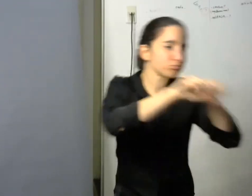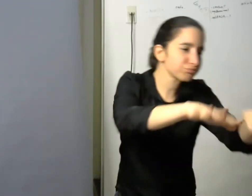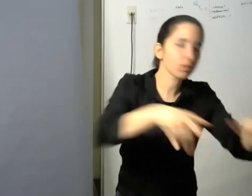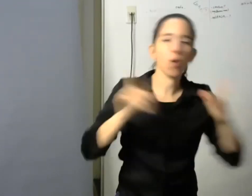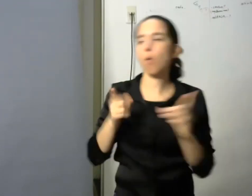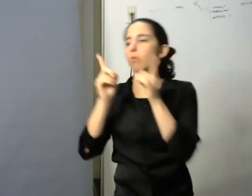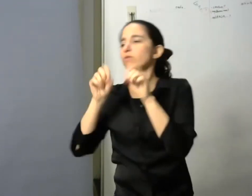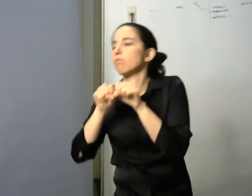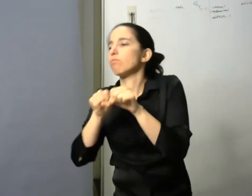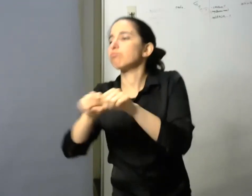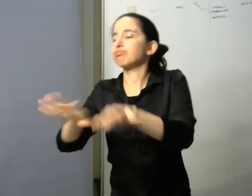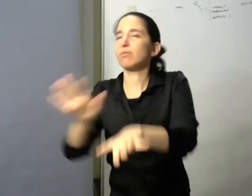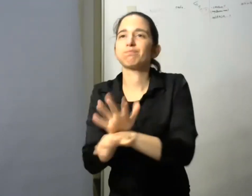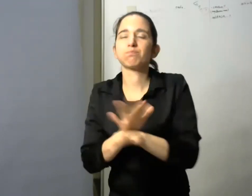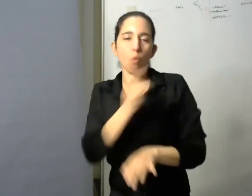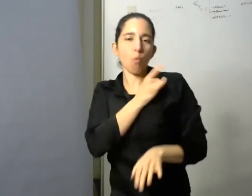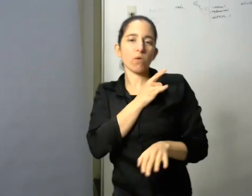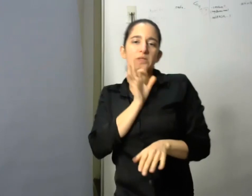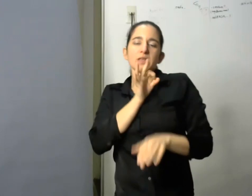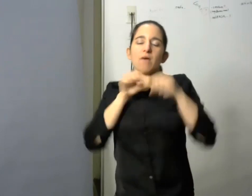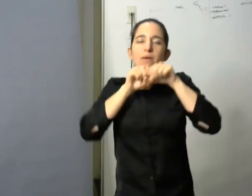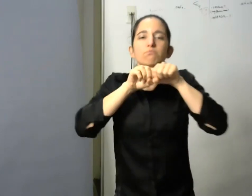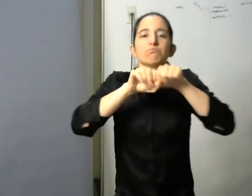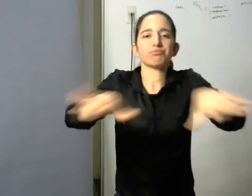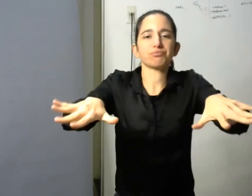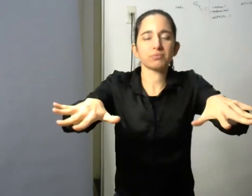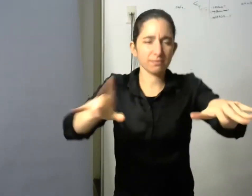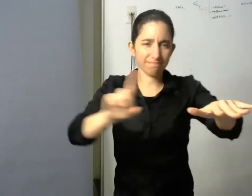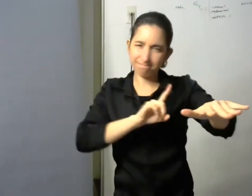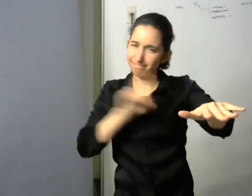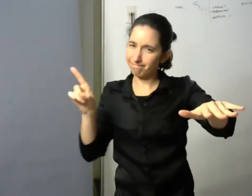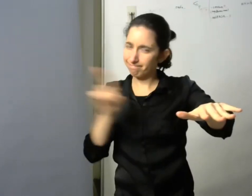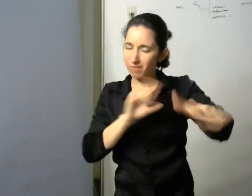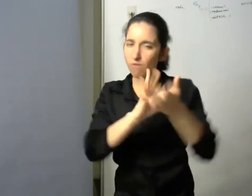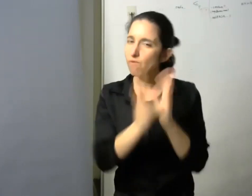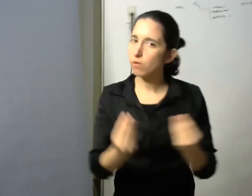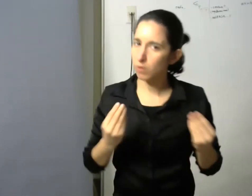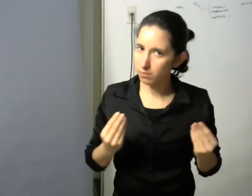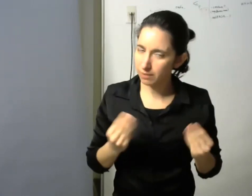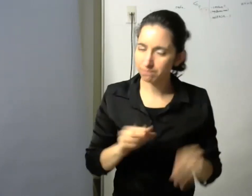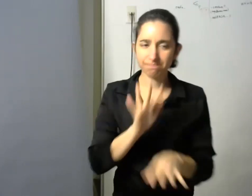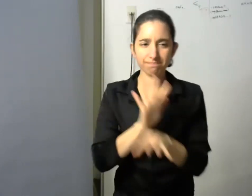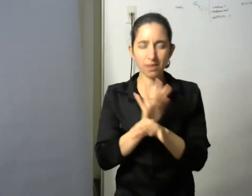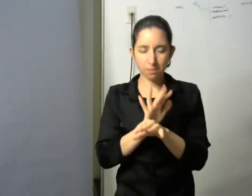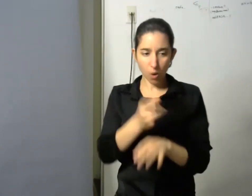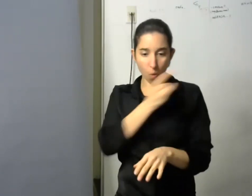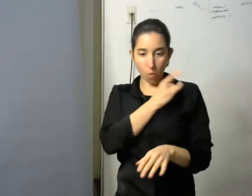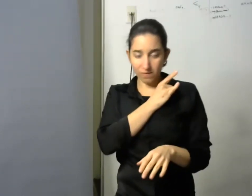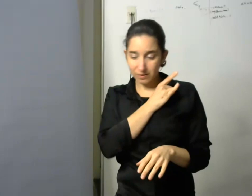transmitimos conocimientos como si los irradiáramos sino que en esa interacción con los movimientos sociales también se produce conocimiento